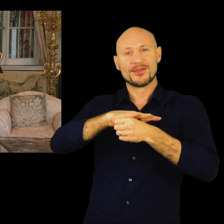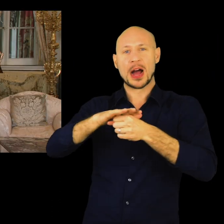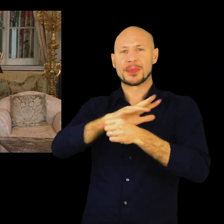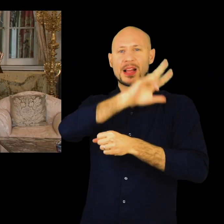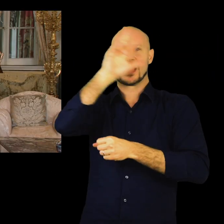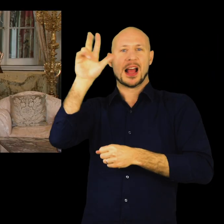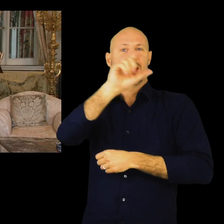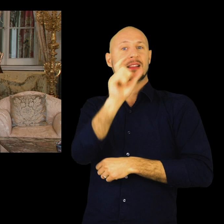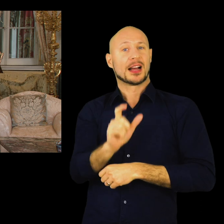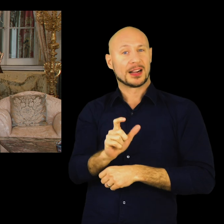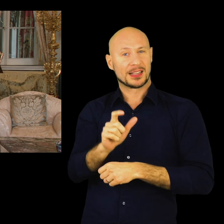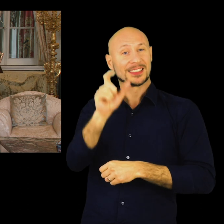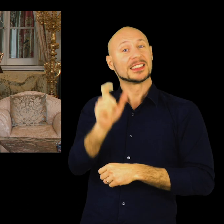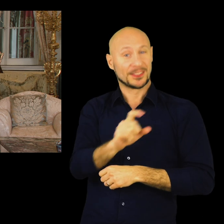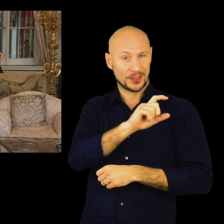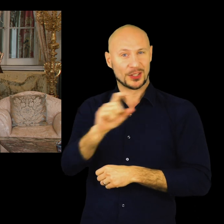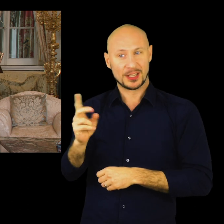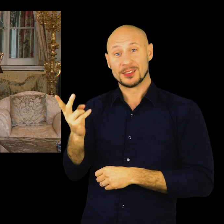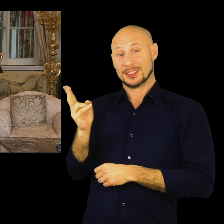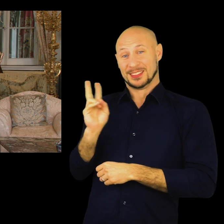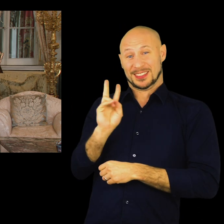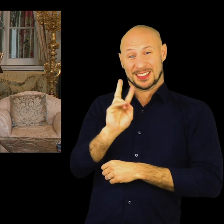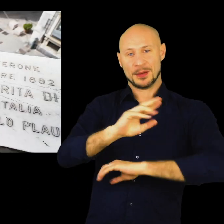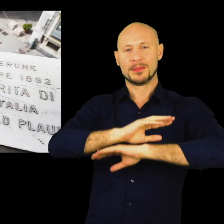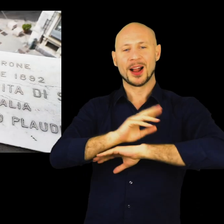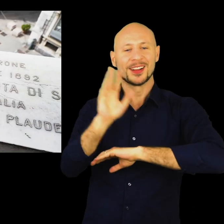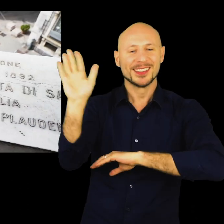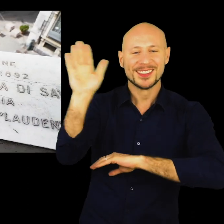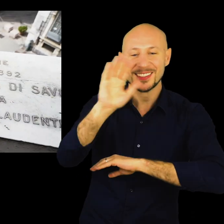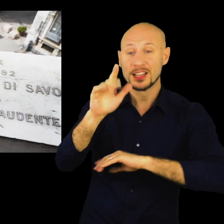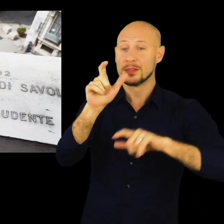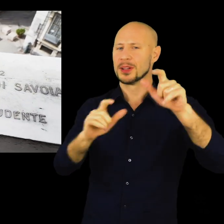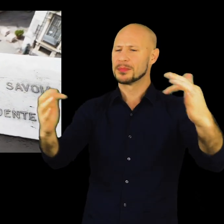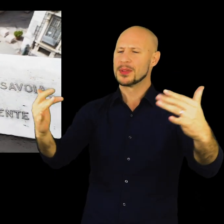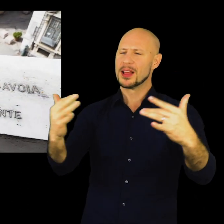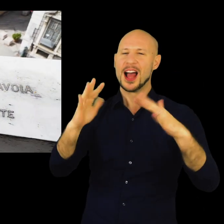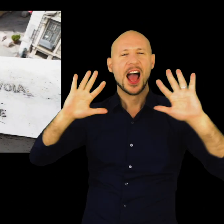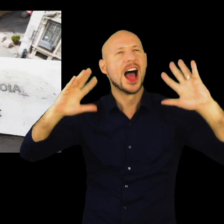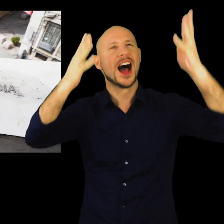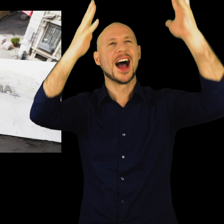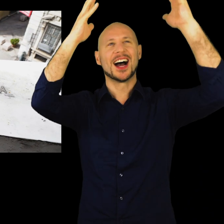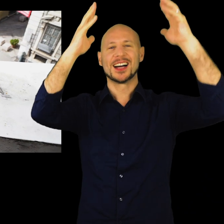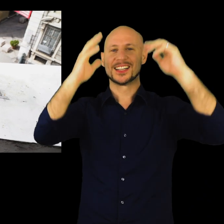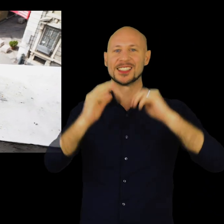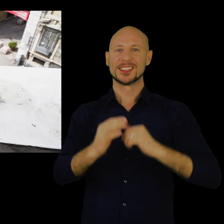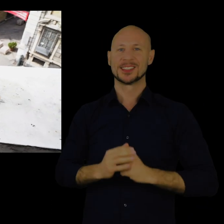furono invitati i dignitari di corte ma soprattutto i reali d'Italia che da qui salutarono la polla festante.